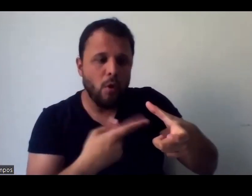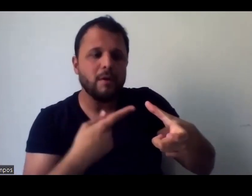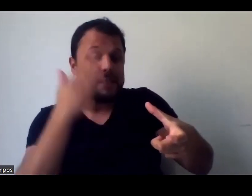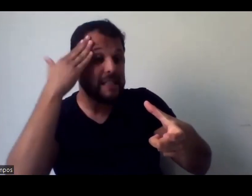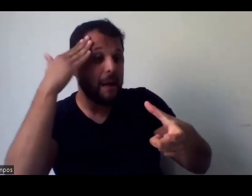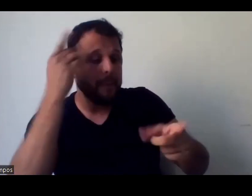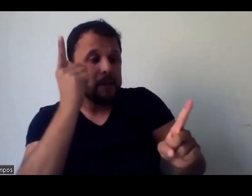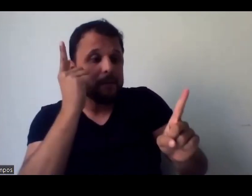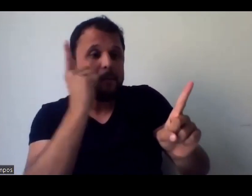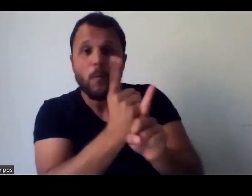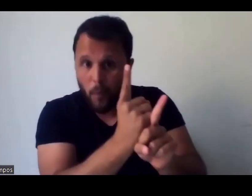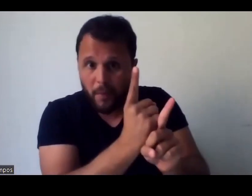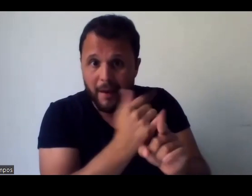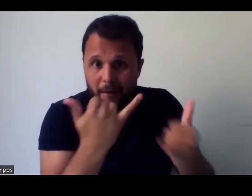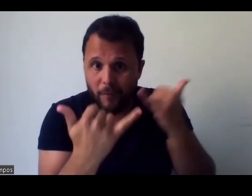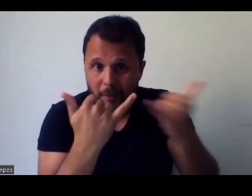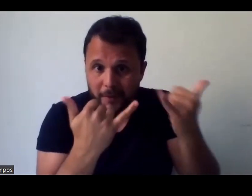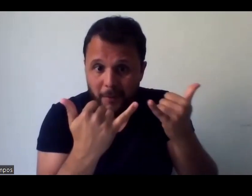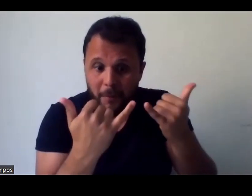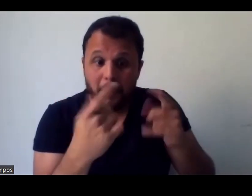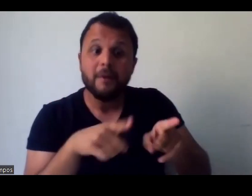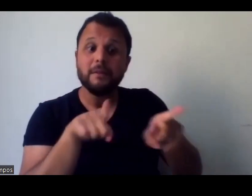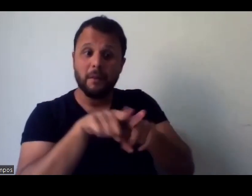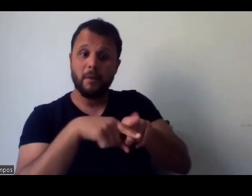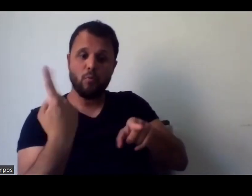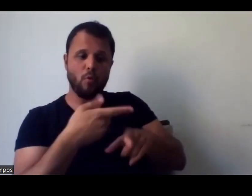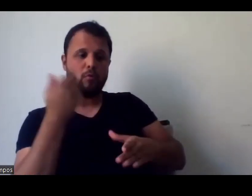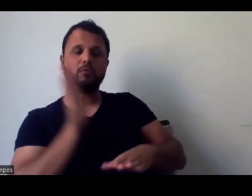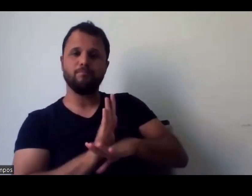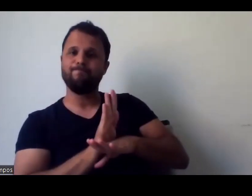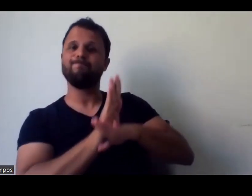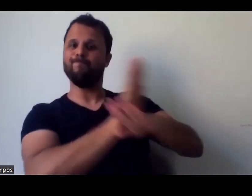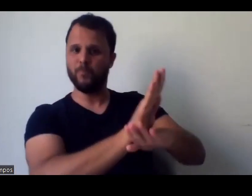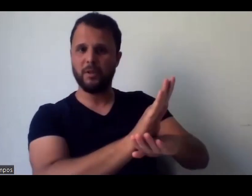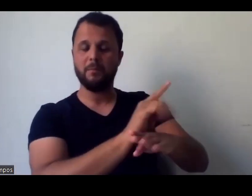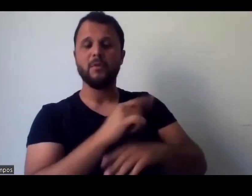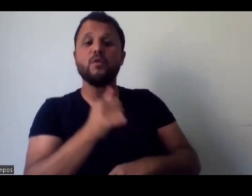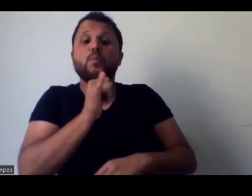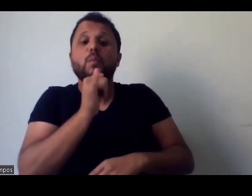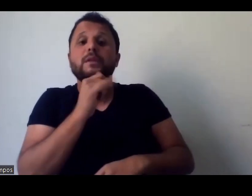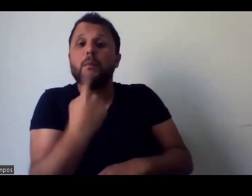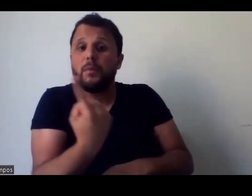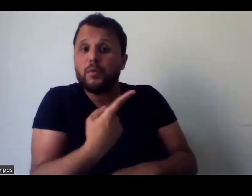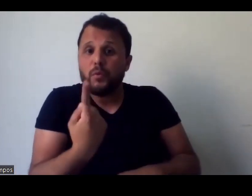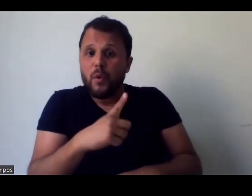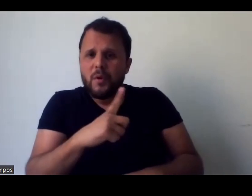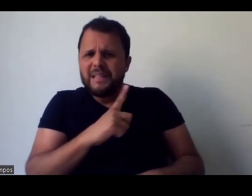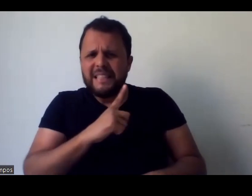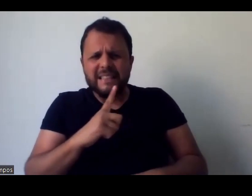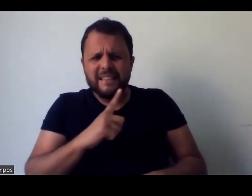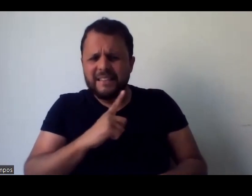se trata só de juntar aquilo que já está dado, mas se você tem uma ação, né, ontem mesmo a gente viu várias